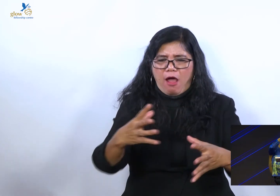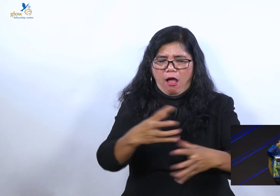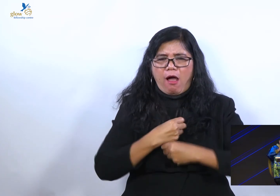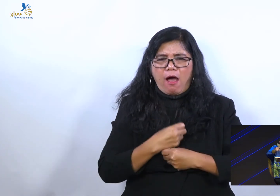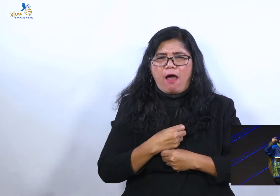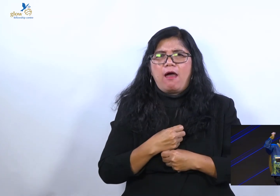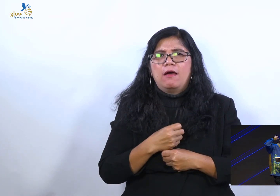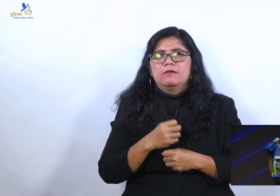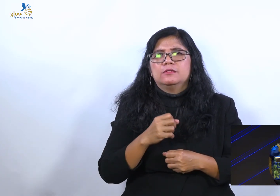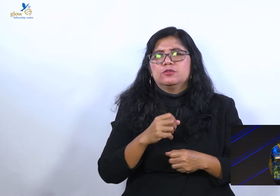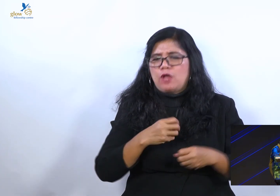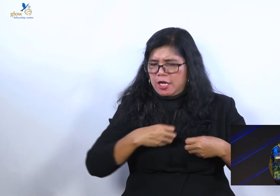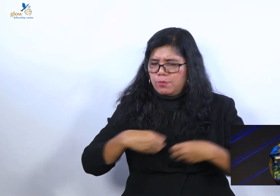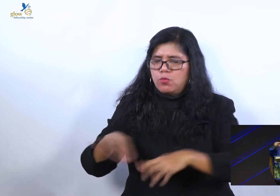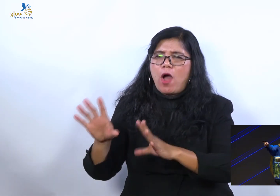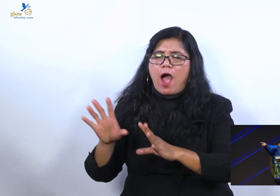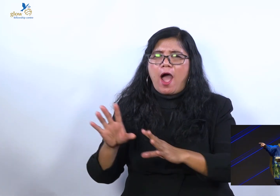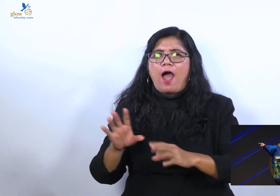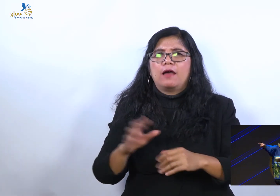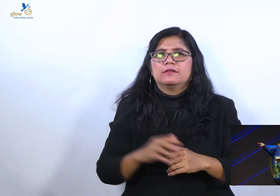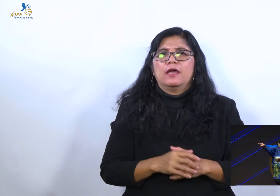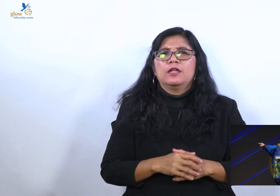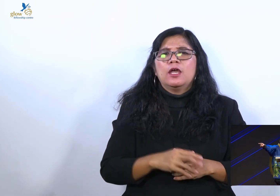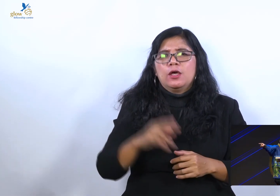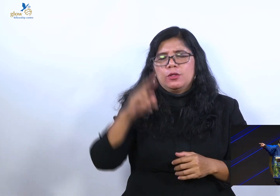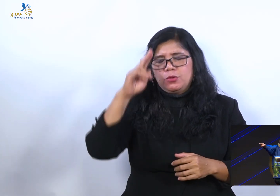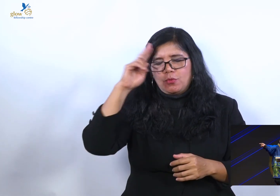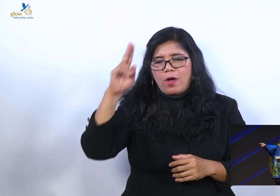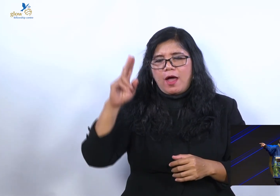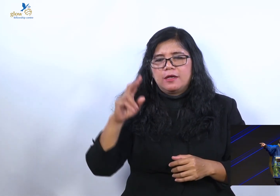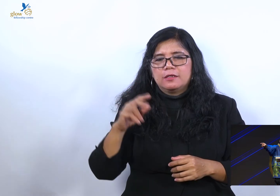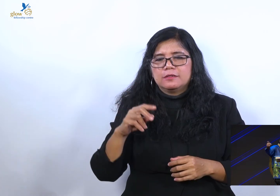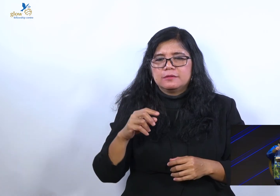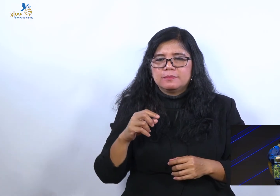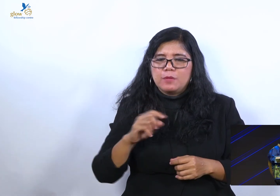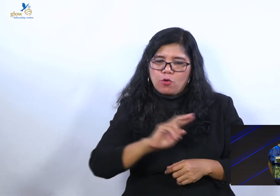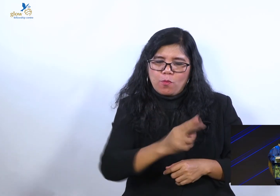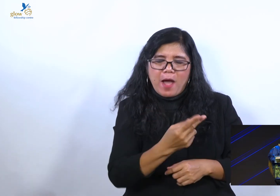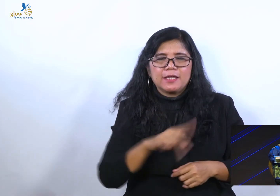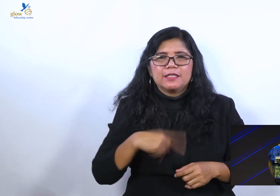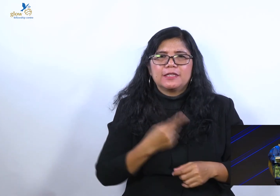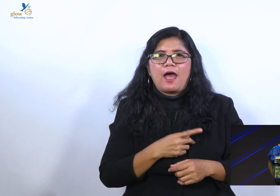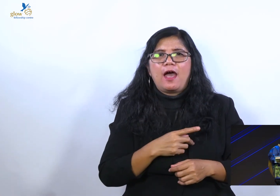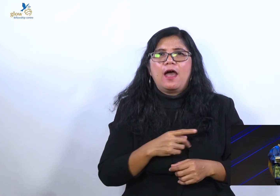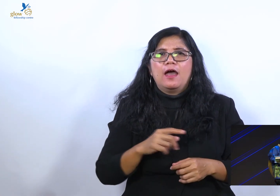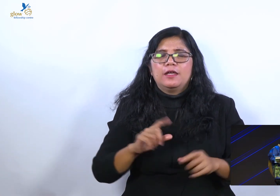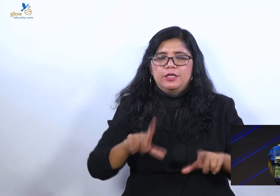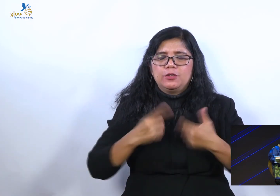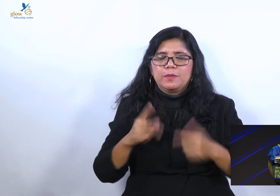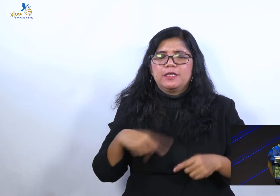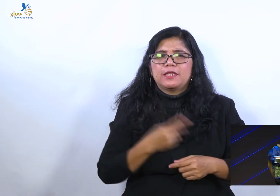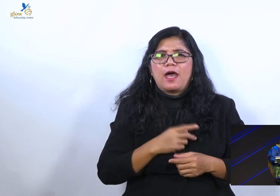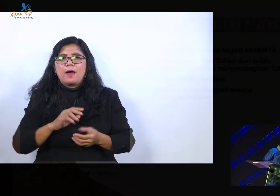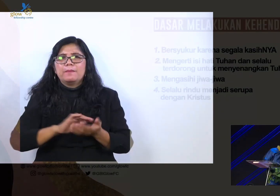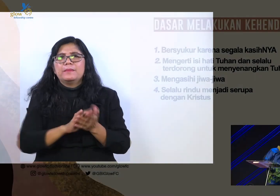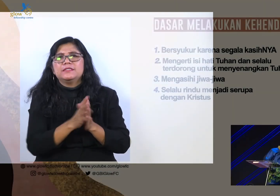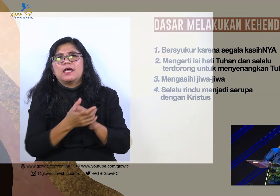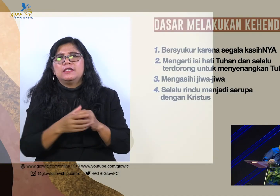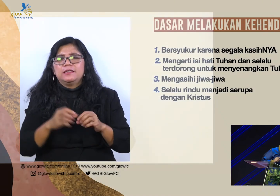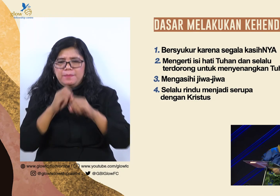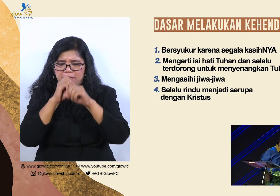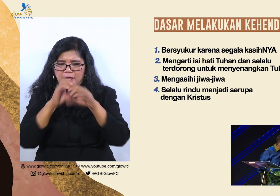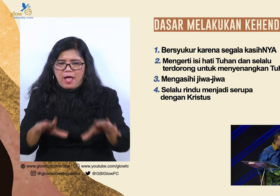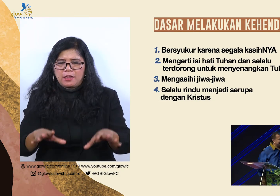kendakmu yang terjadi. Supaya hidupku menjadi berkat. Buat jiwa-jiwa yang membutuhkan kasih Tuhan.